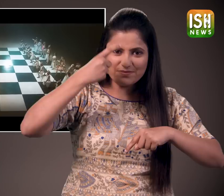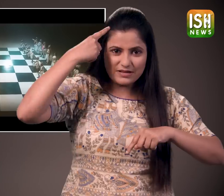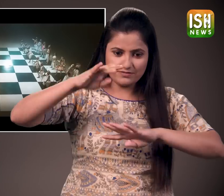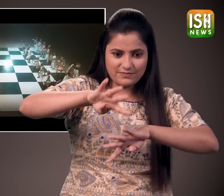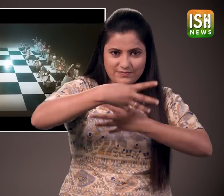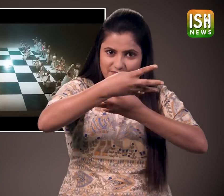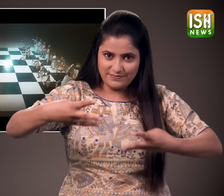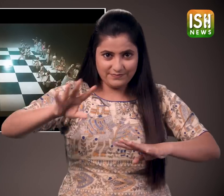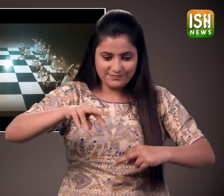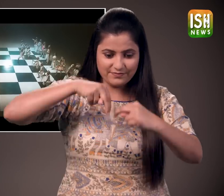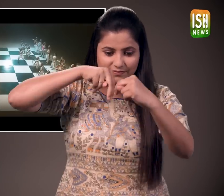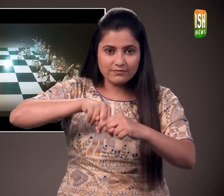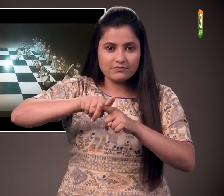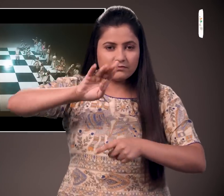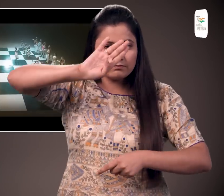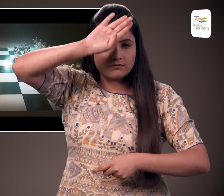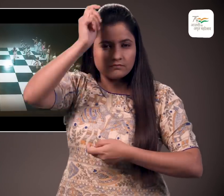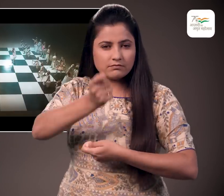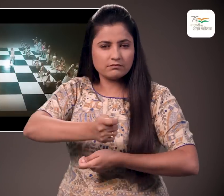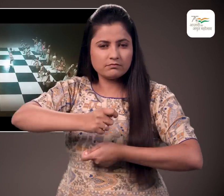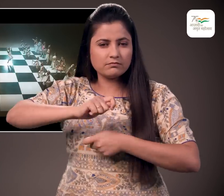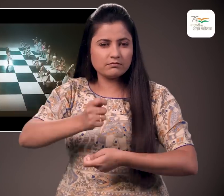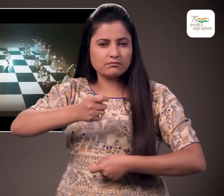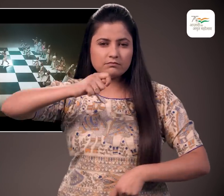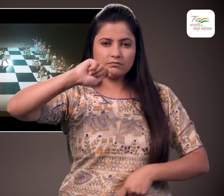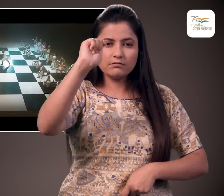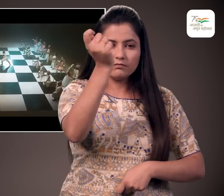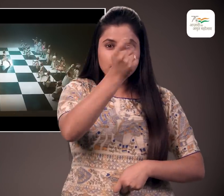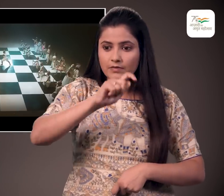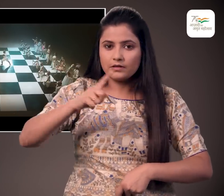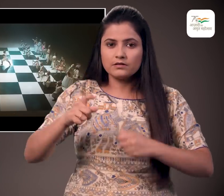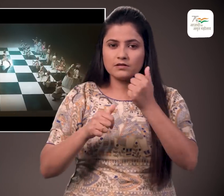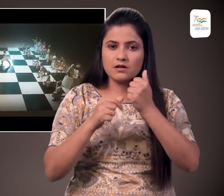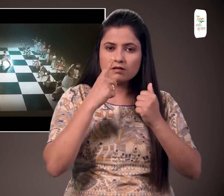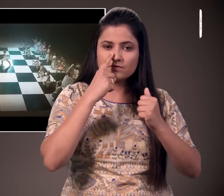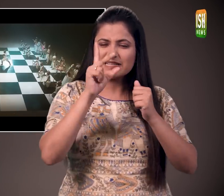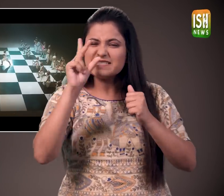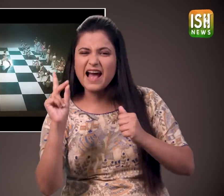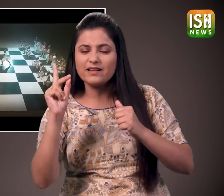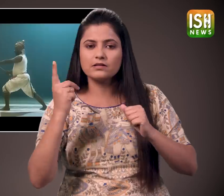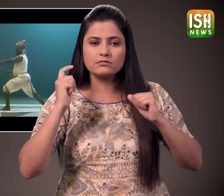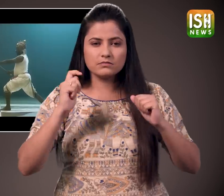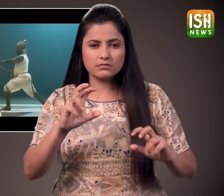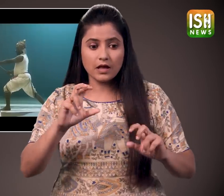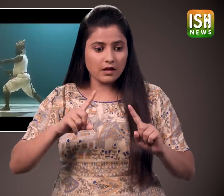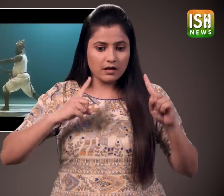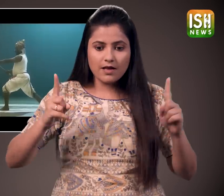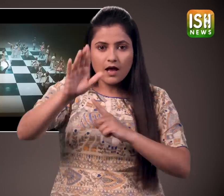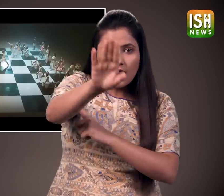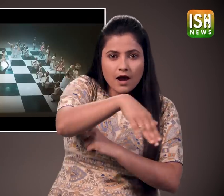नित्रप्रदर्शन में सत्रंच के विभिन्नग थुकड़े जैसे राजा, रानी, हाथी, आधी को जीवित होते